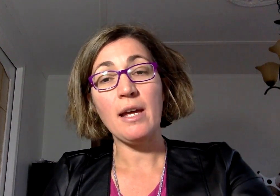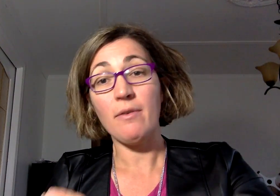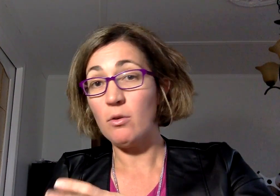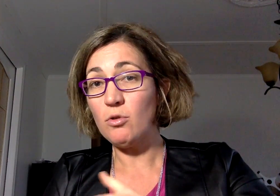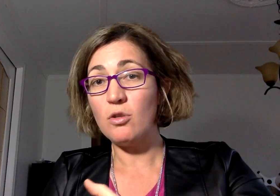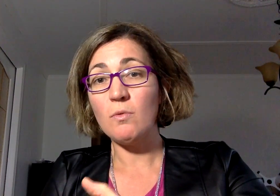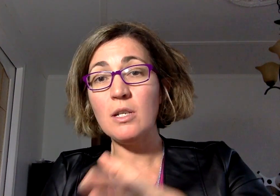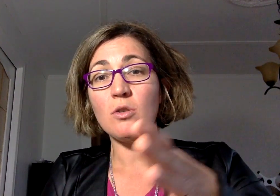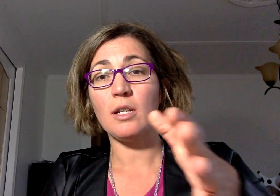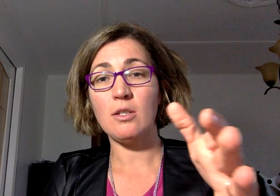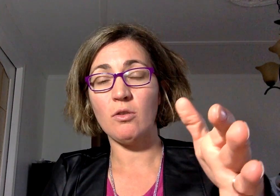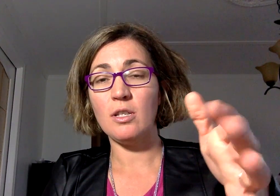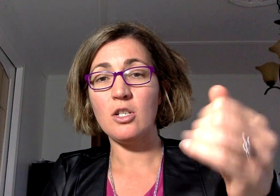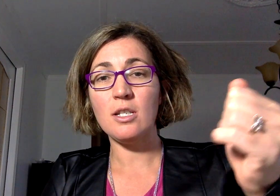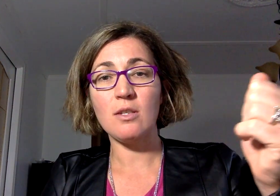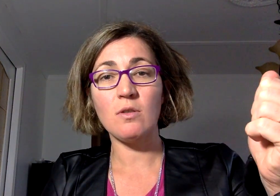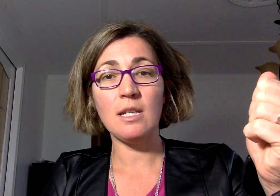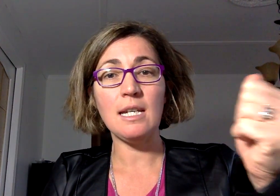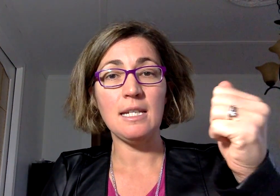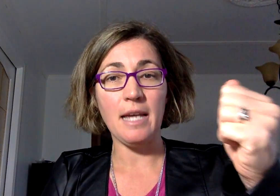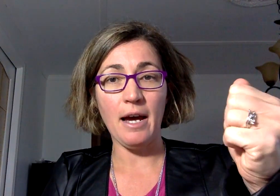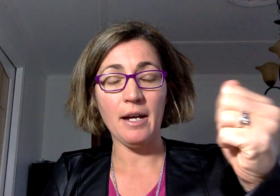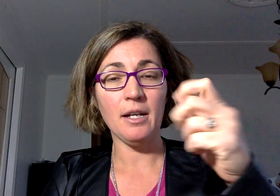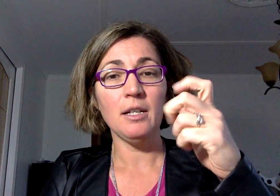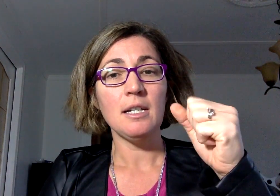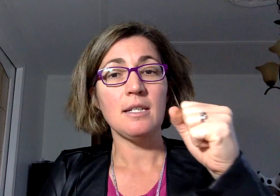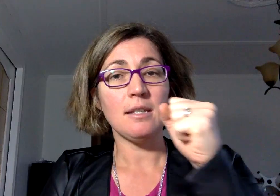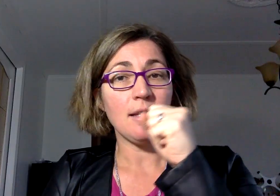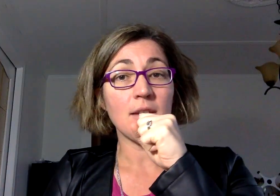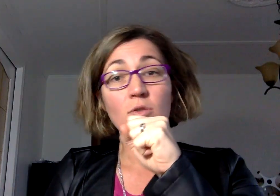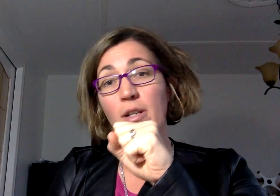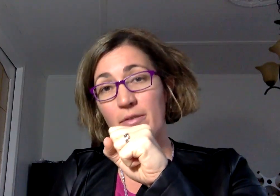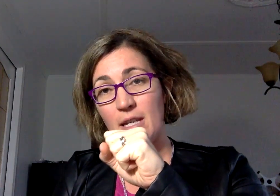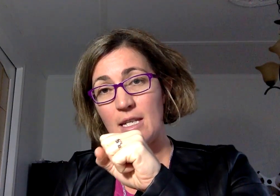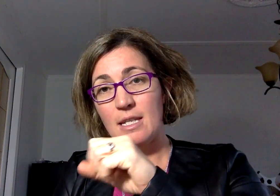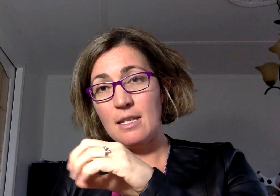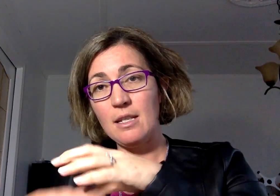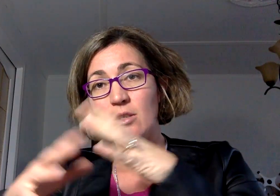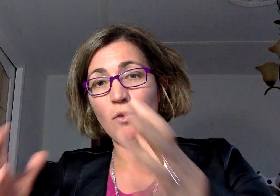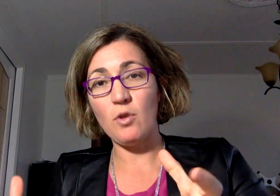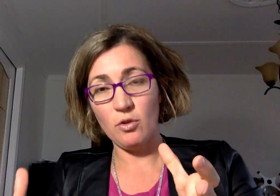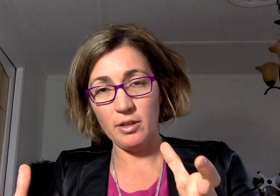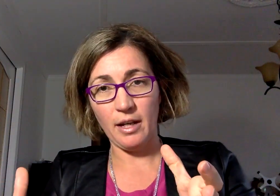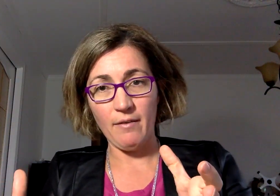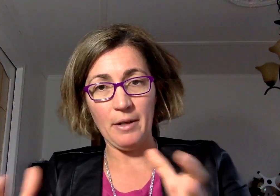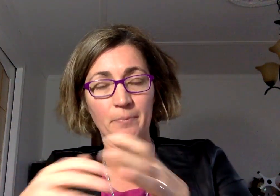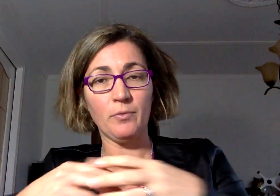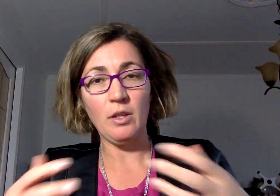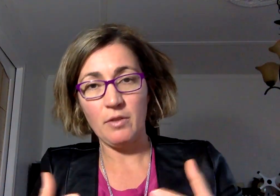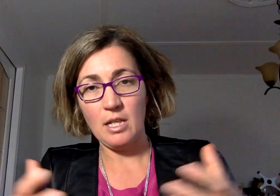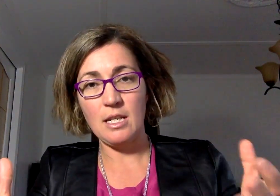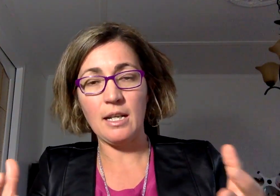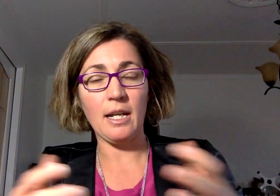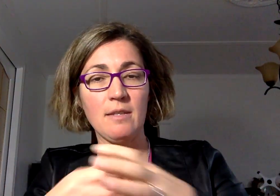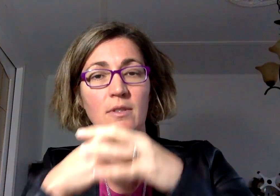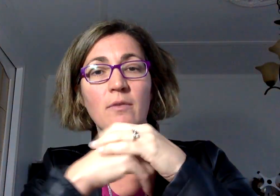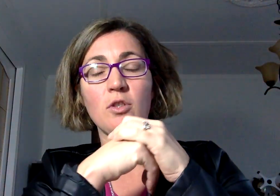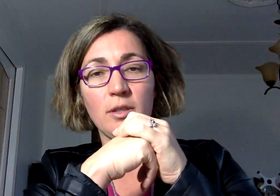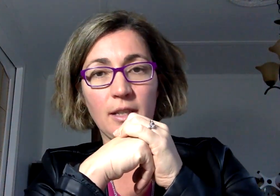continuer sur ce qu'on a déjà discuté hier, c'est-à-dire sur l'efficacité de votre journée de travail, l'efficacité et la créativité dans votre journée de